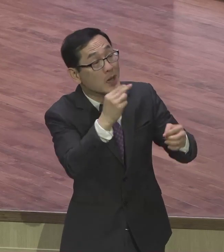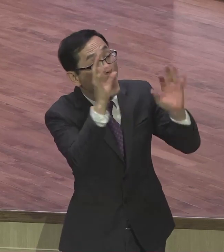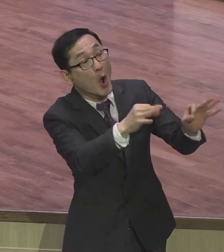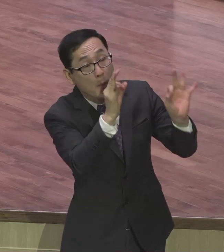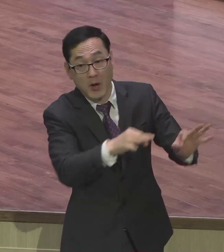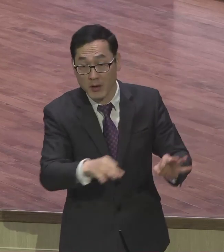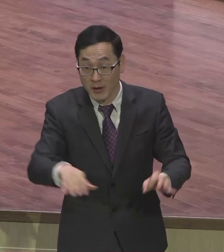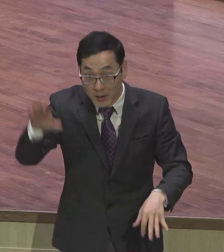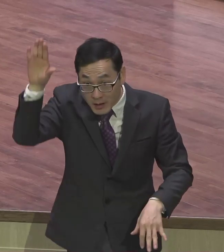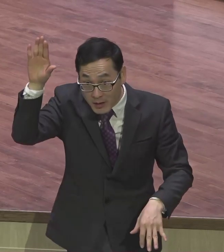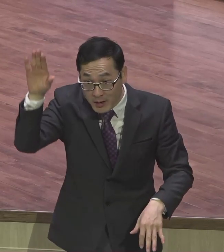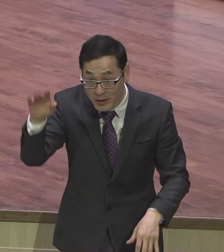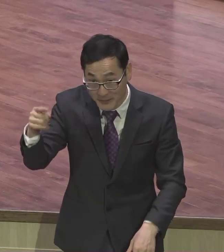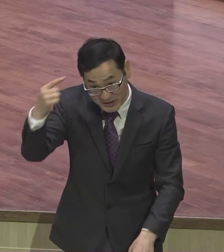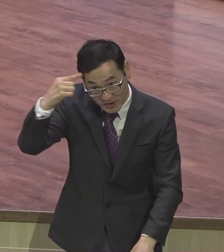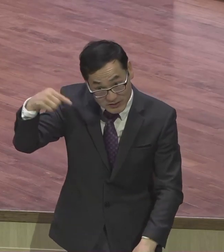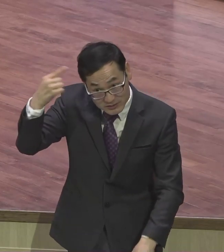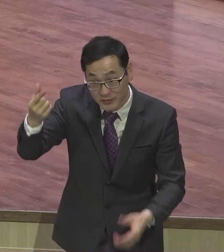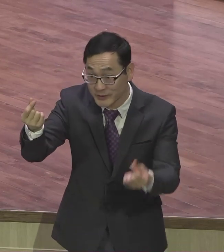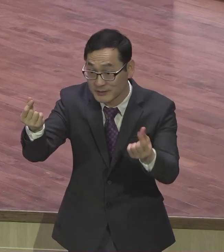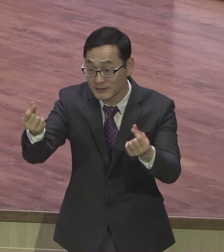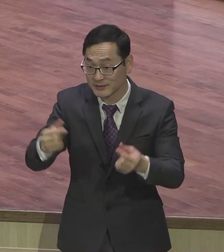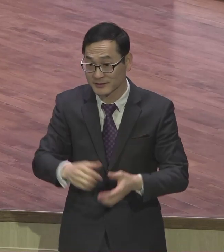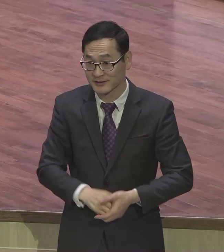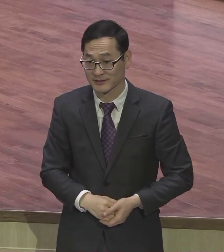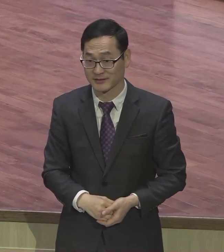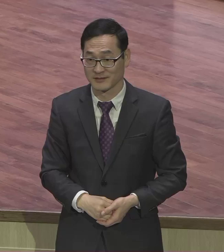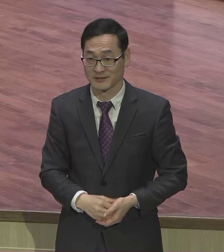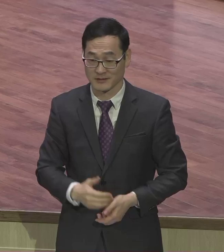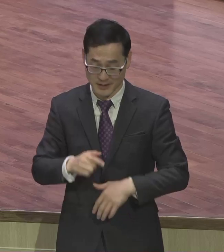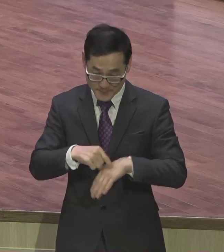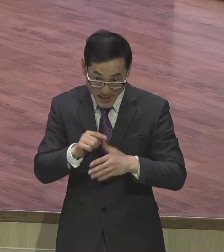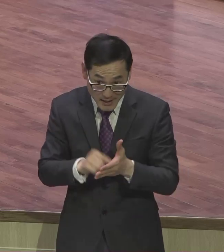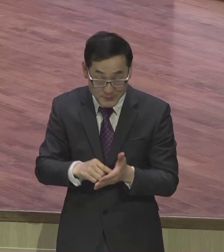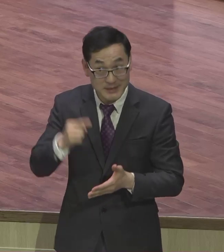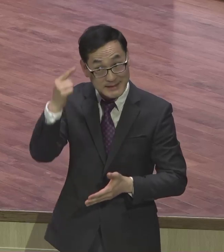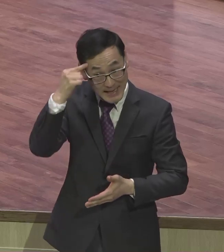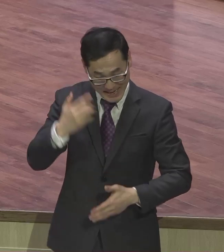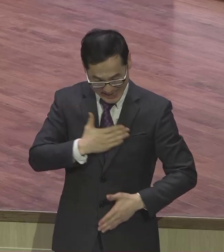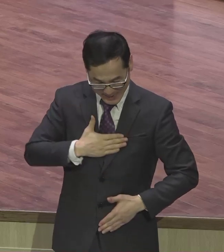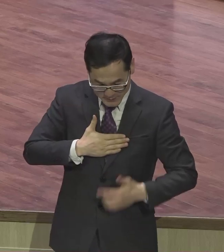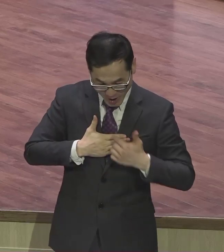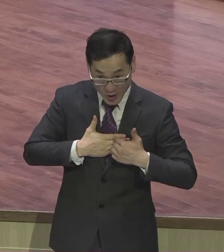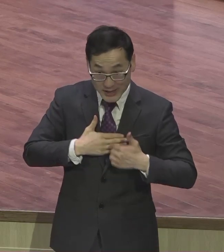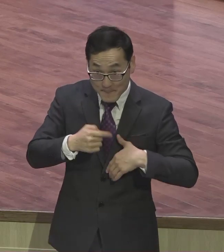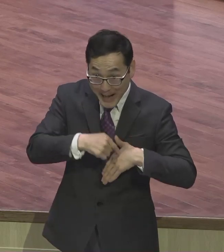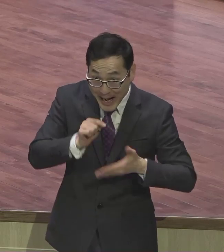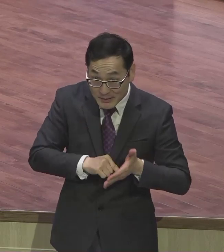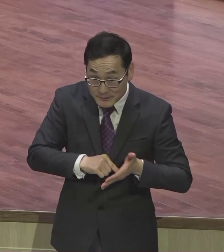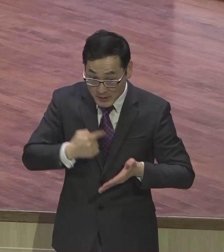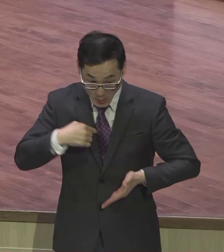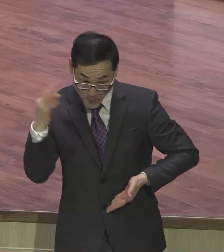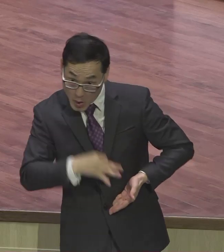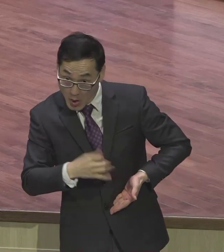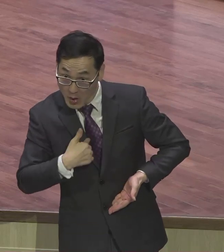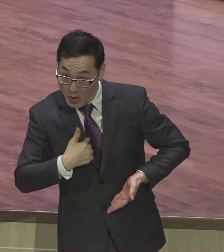여러분 마음이 생각이 여러분의 감정이 기분이 눈에 보여요 전부 말하고 있는 내용들이 거기에다 끌려 사는데